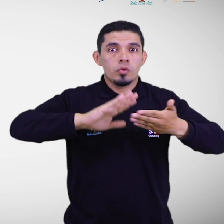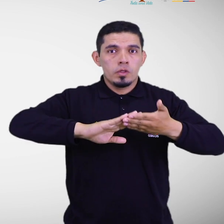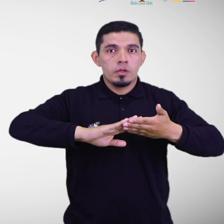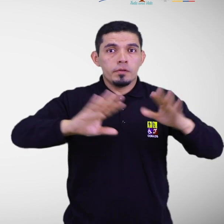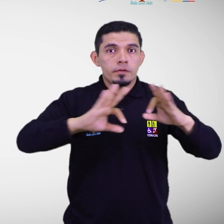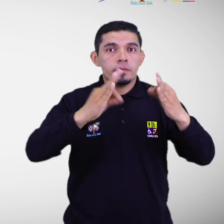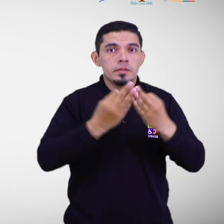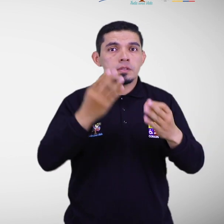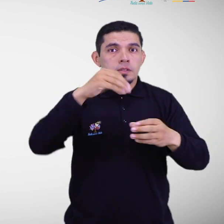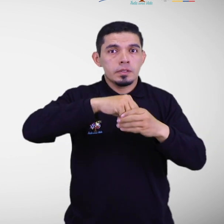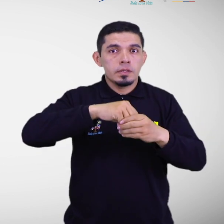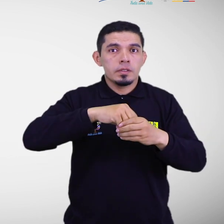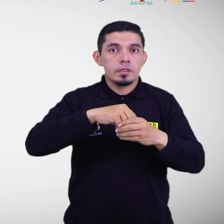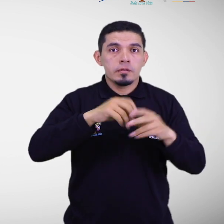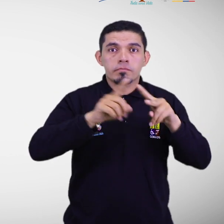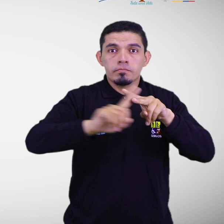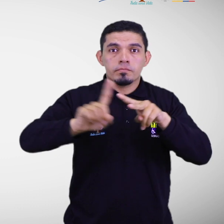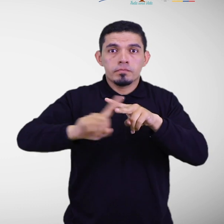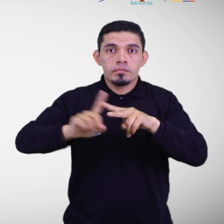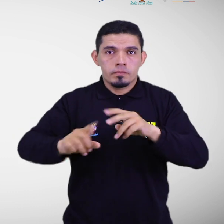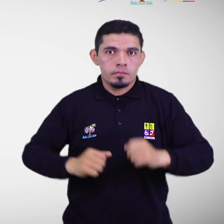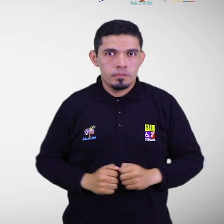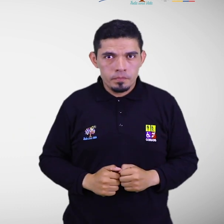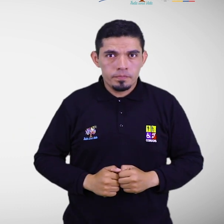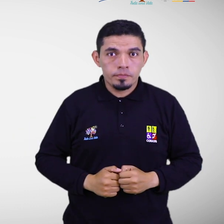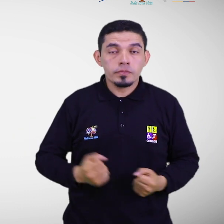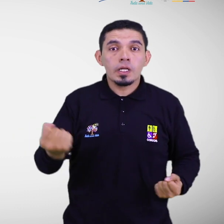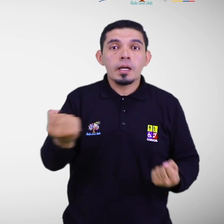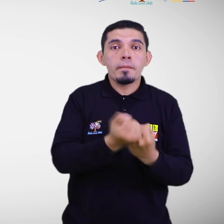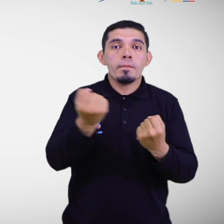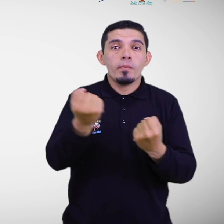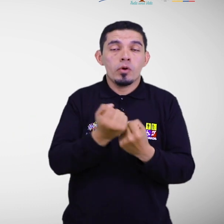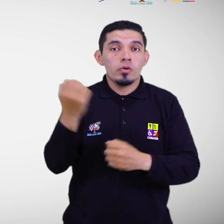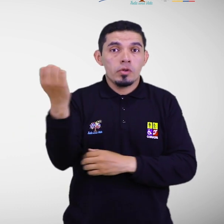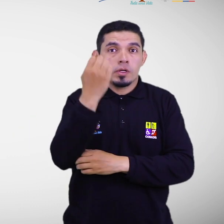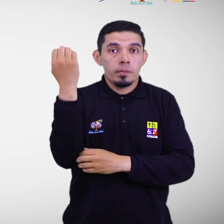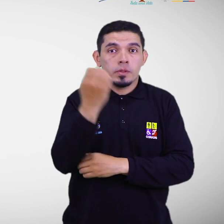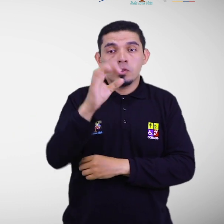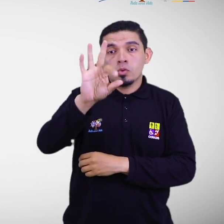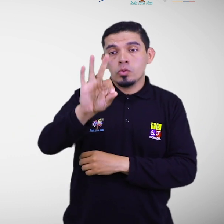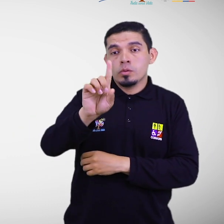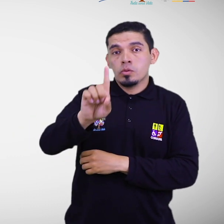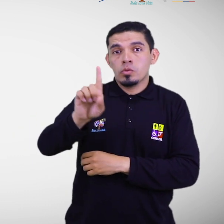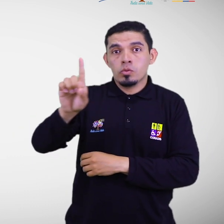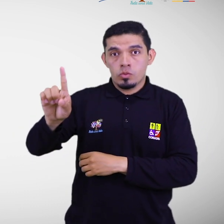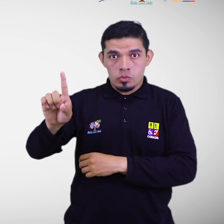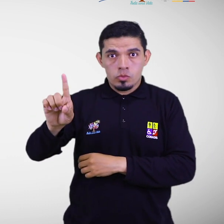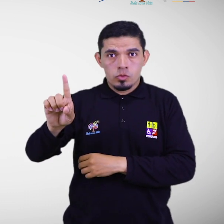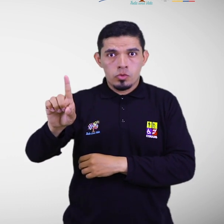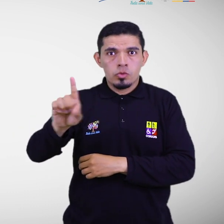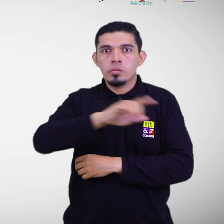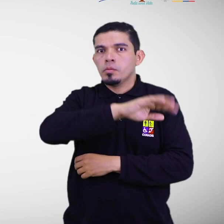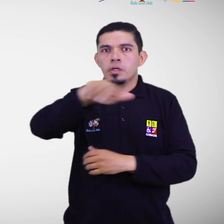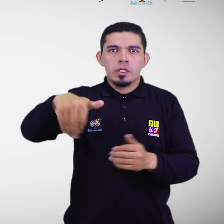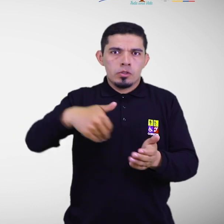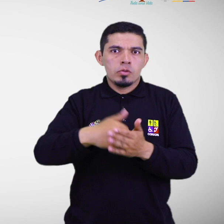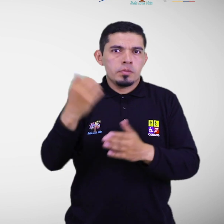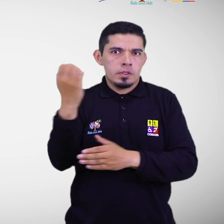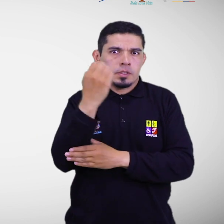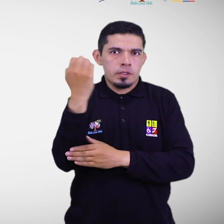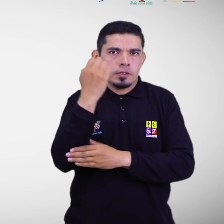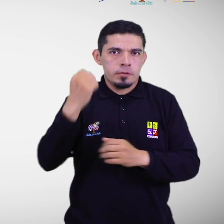Mantener una red de apoyo para las emergencias, 911 como número universal de emergencias, médicos,